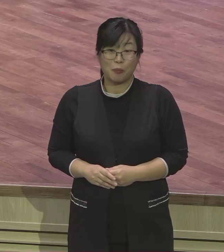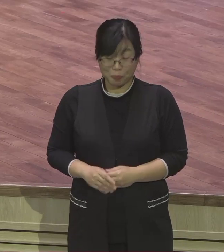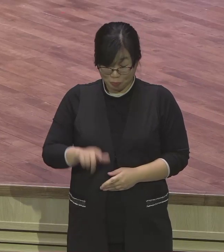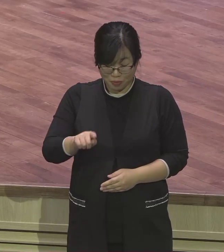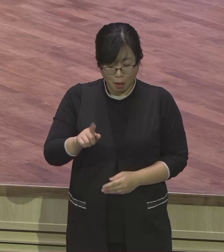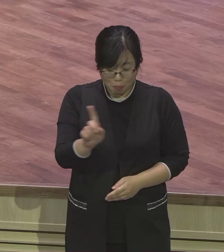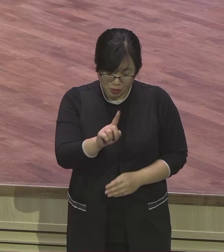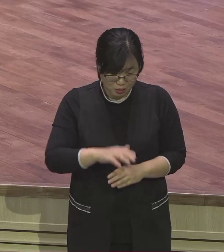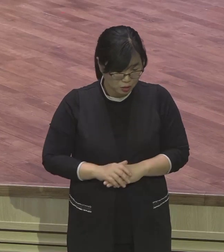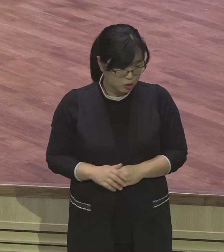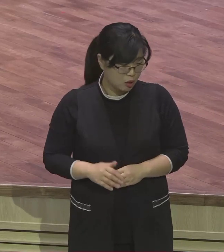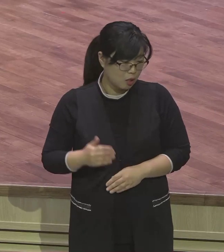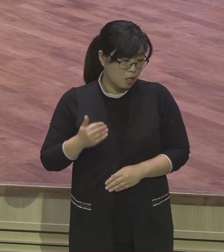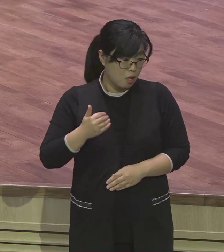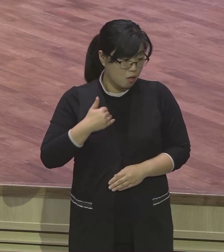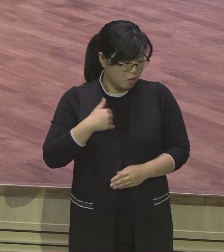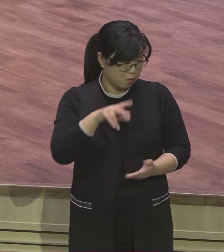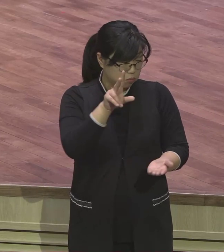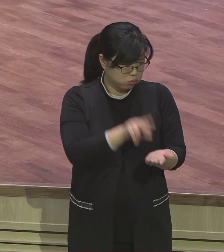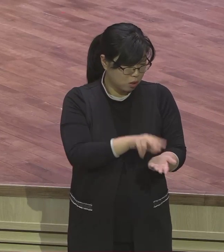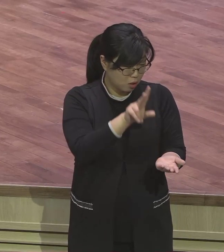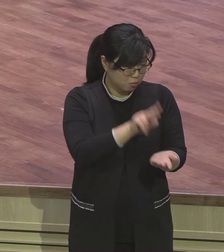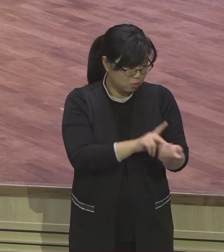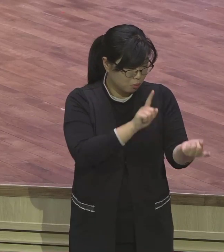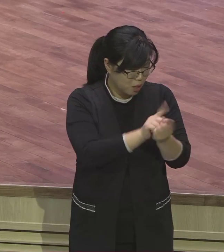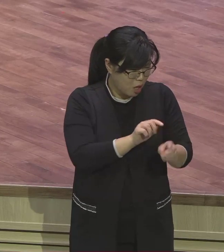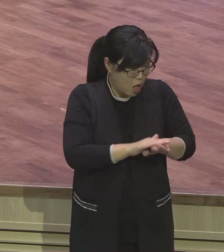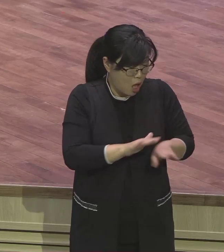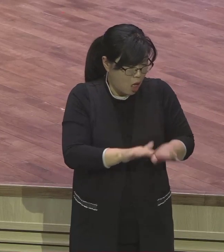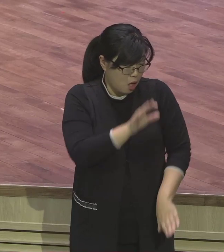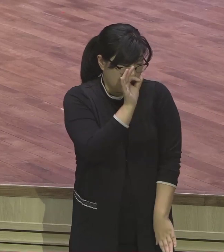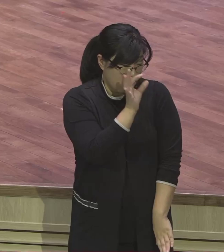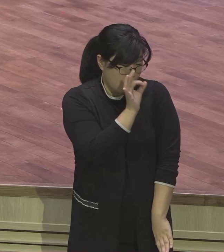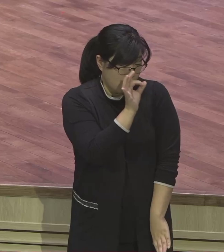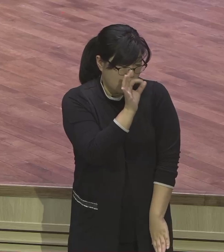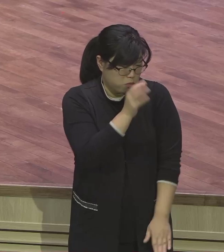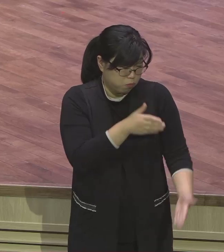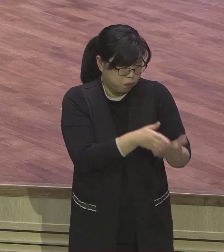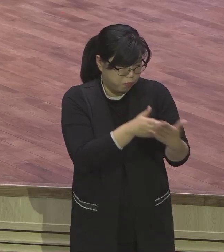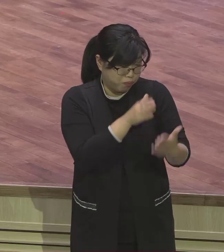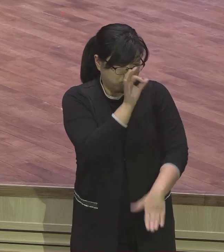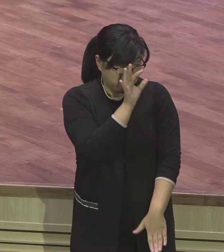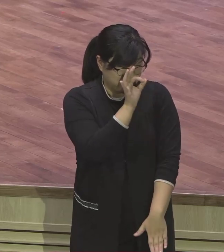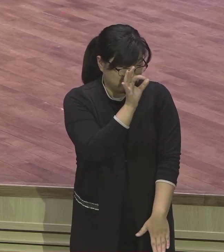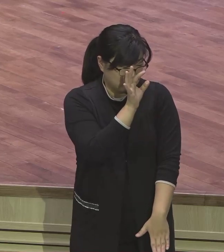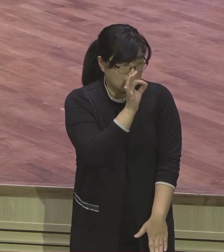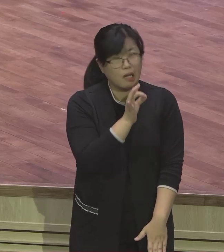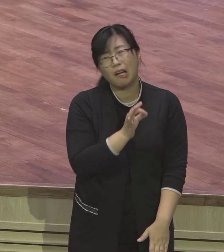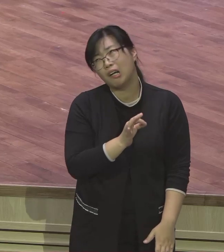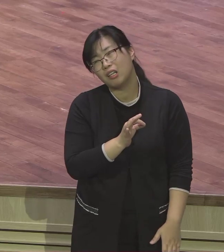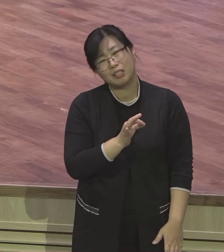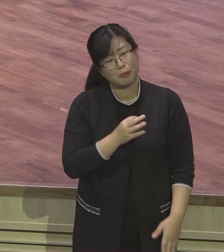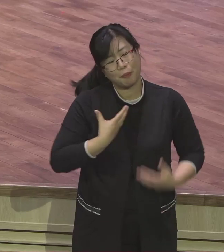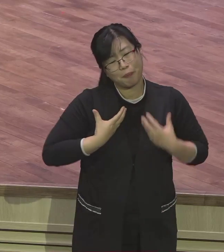이리 오는 거예요. 상처지요. 상처입은 자는 어떻게 해요? 기쁘게 하고 기쁘게 하고